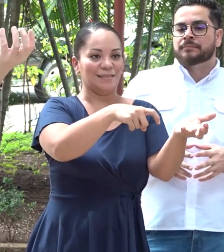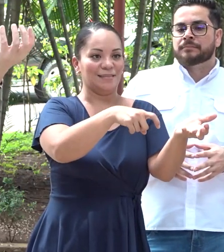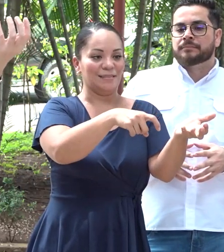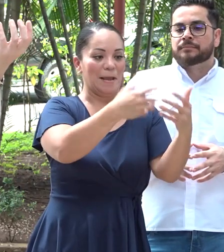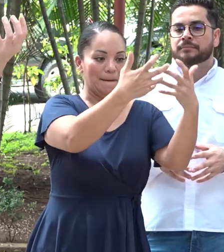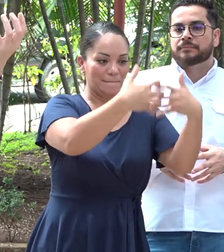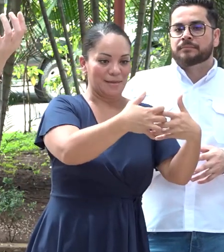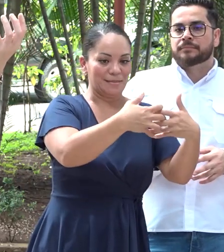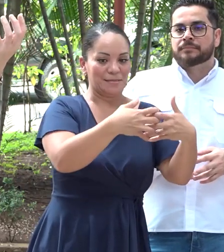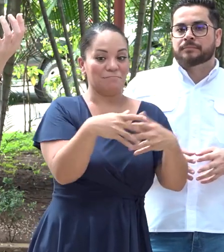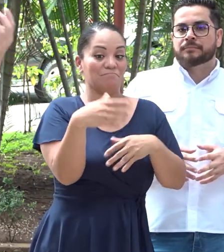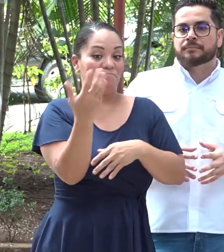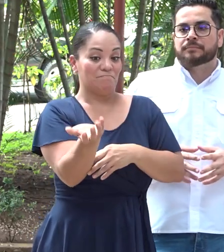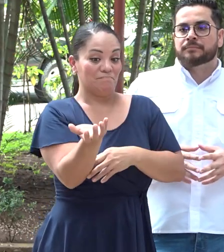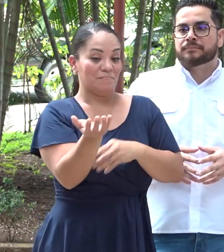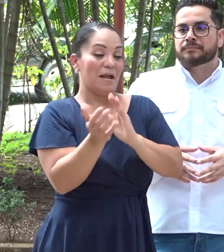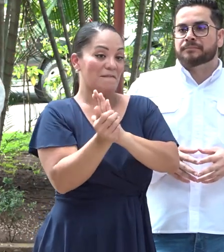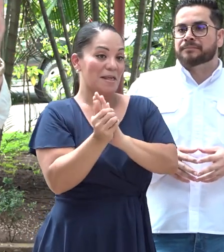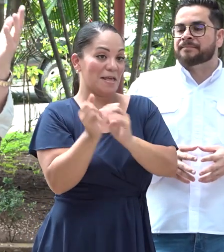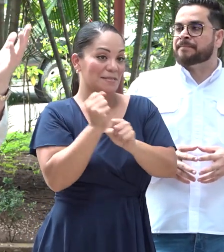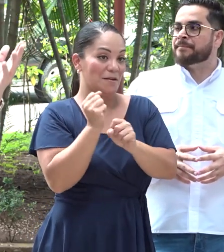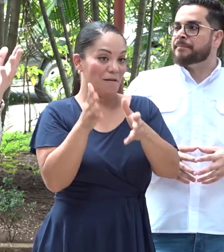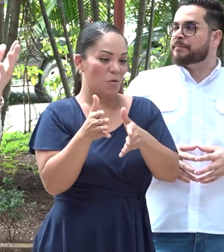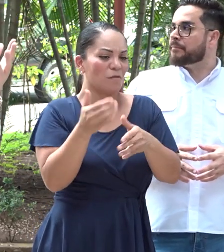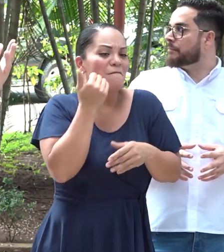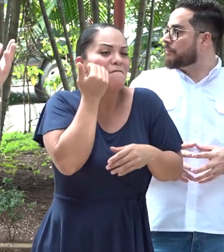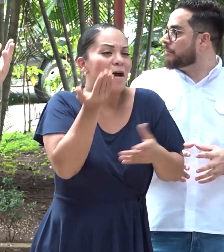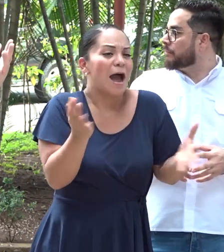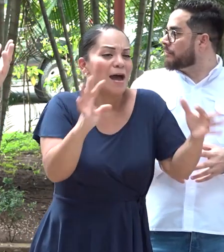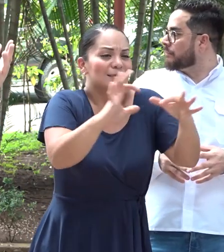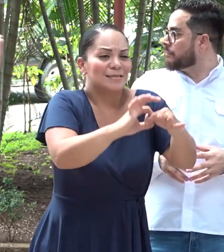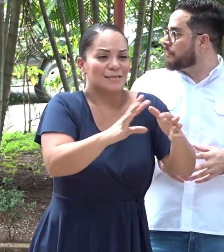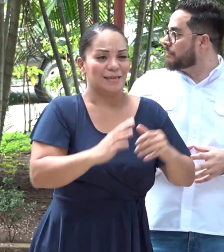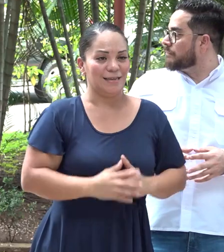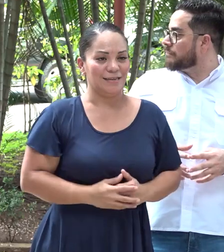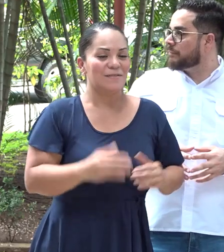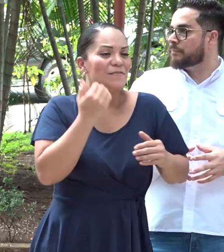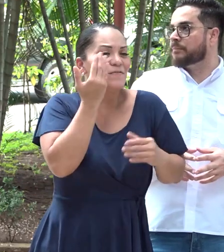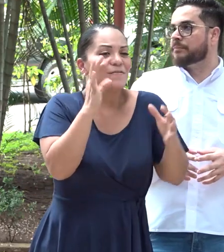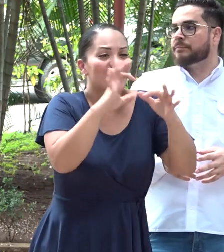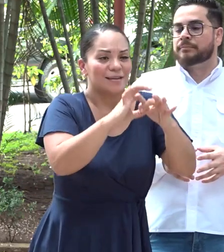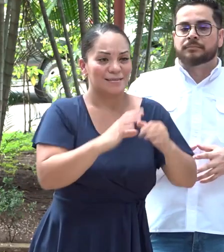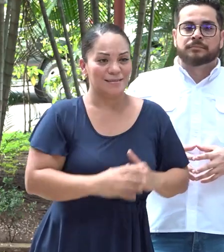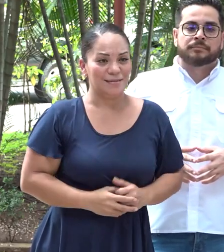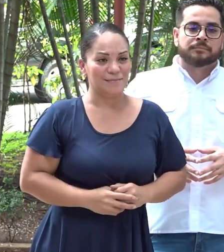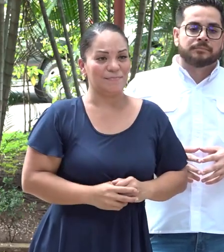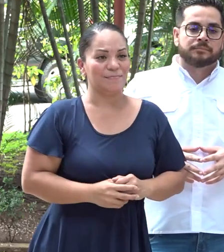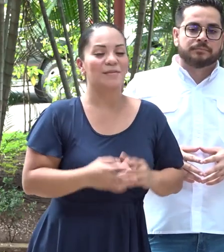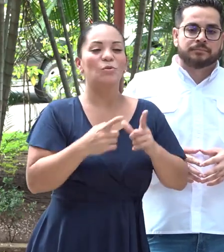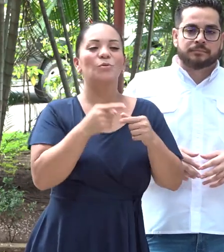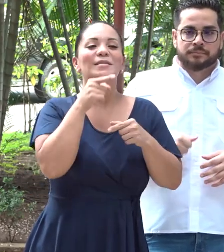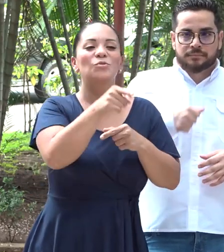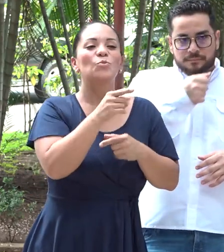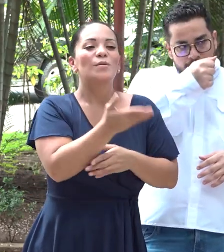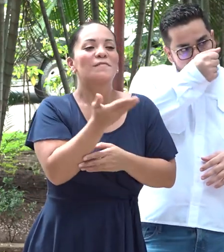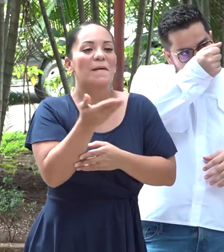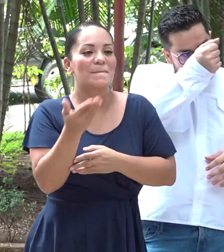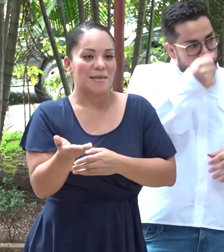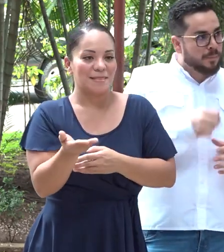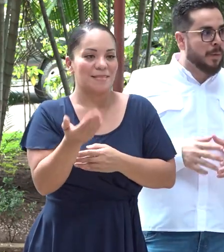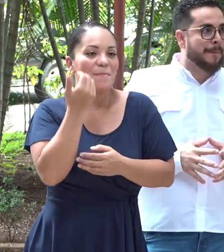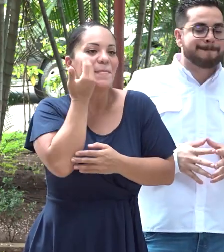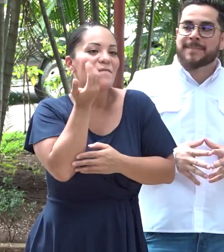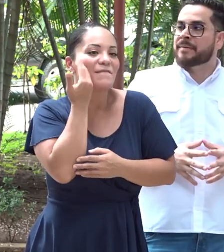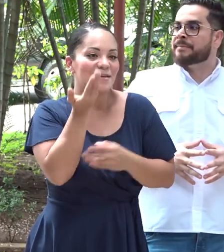y las habilidades del empleado, se hace fácil. Se hace fácil. Entonces, es una herramienta de